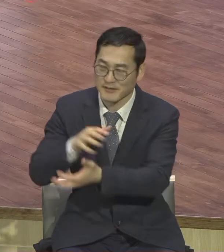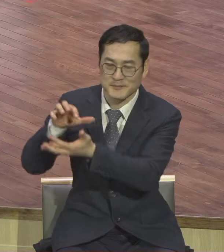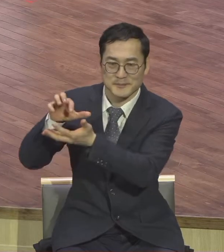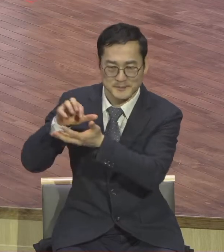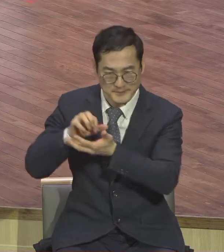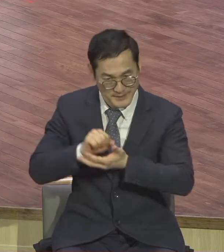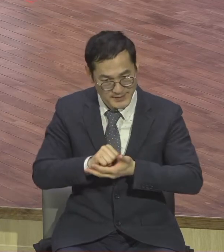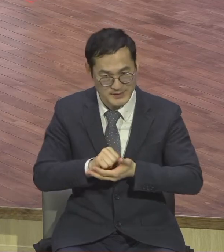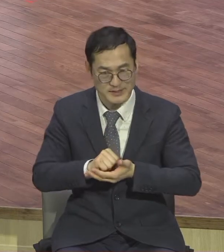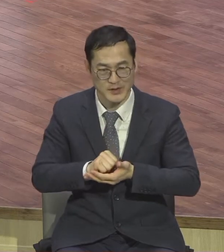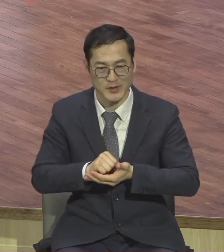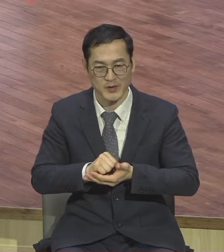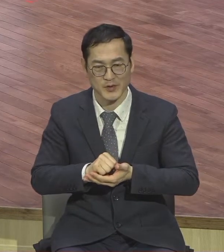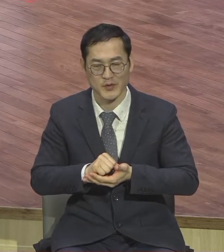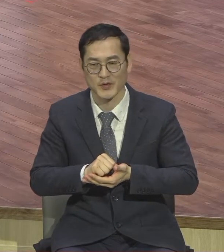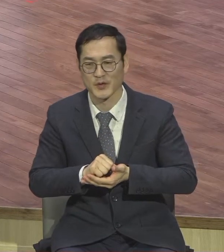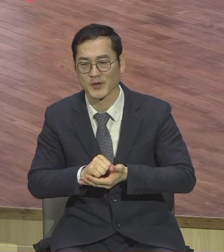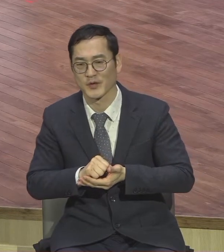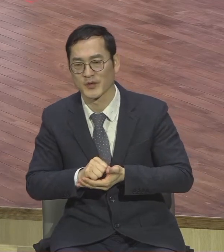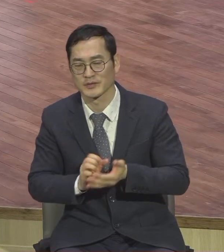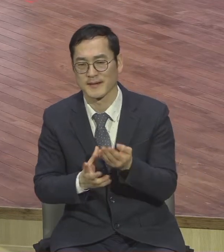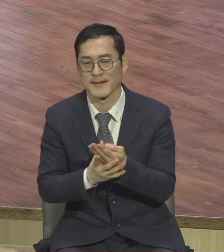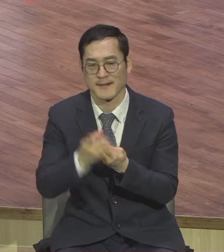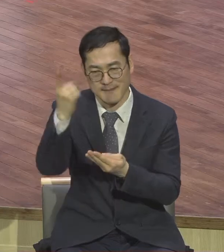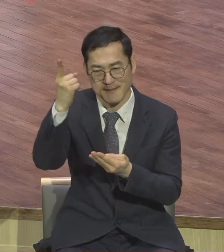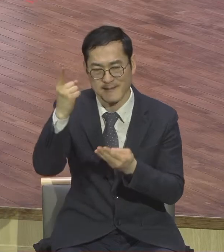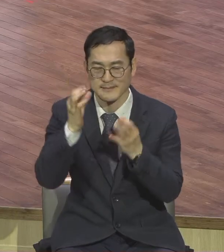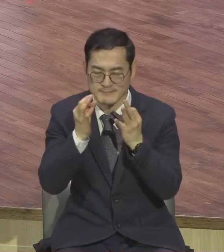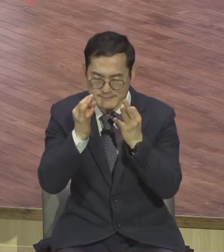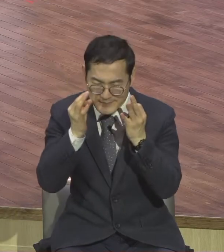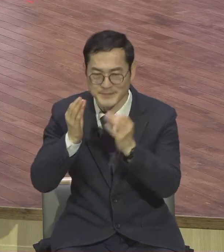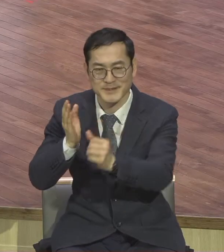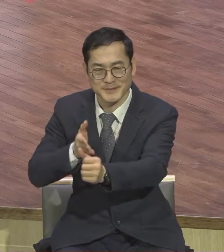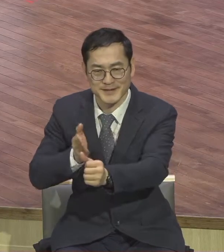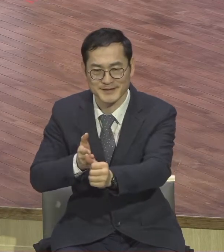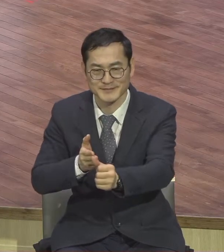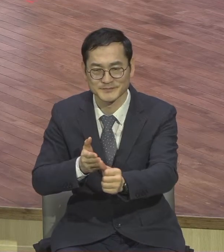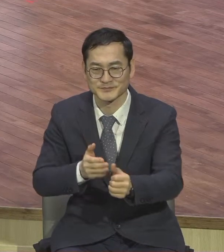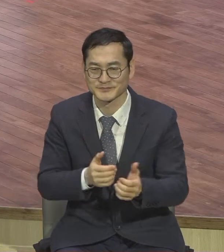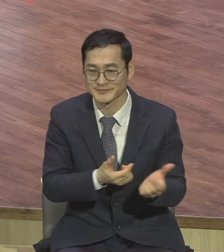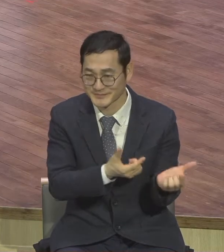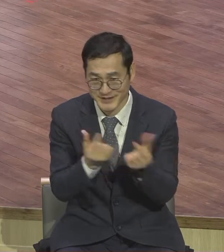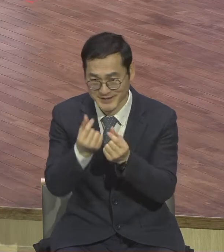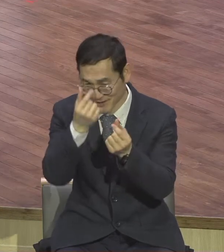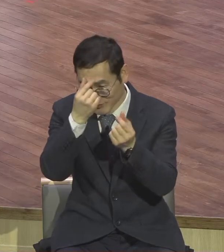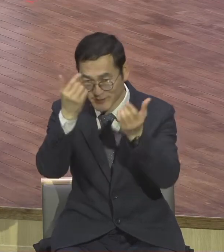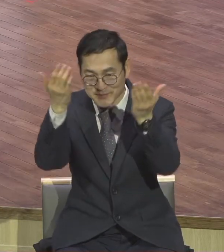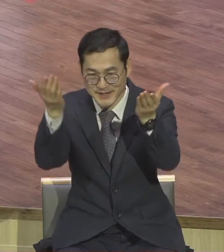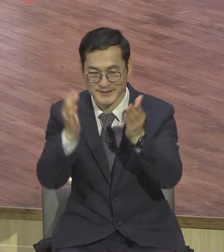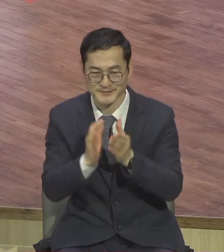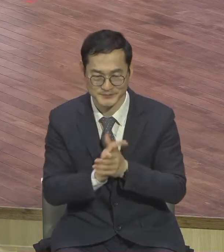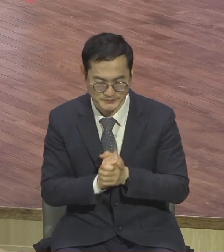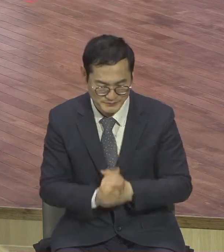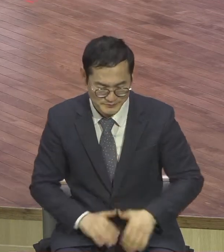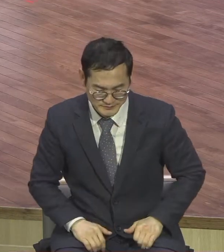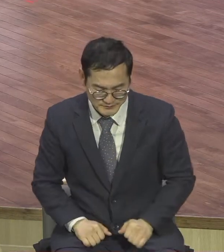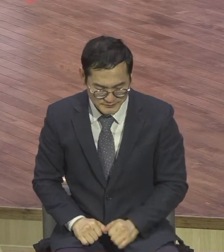원니스메이커 다 되시기를 지금으로 축복합니다 기도합시다 아버지 하나님 이 땅에서의